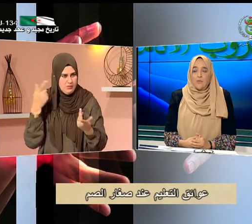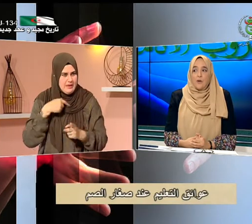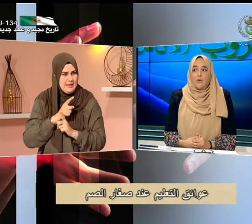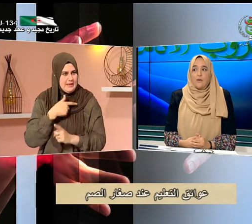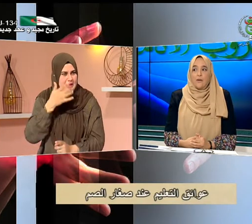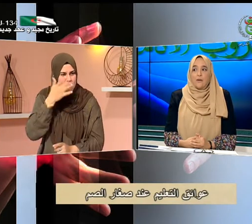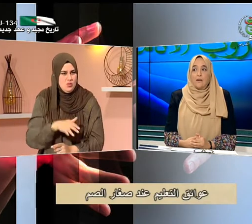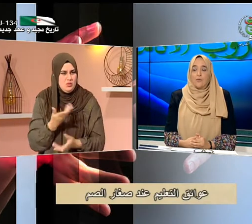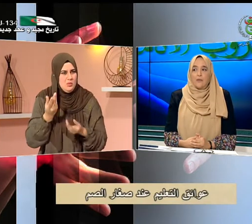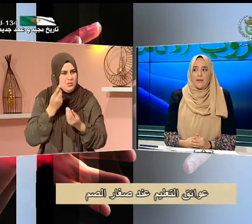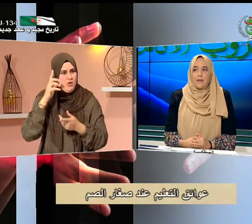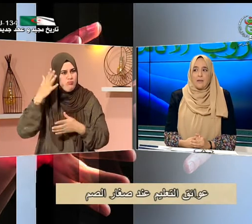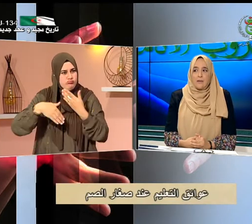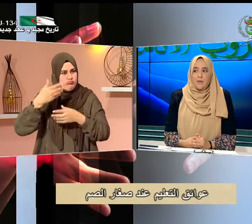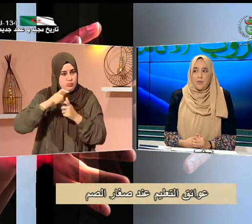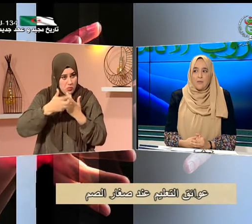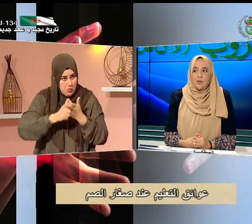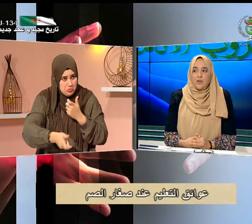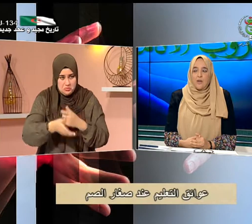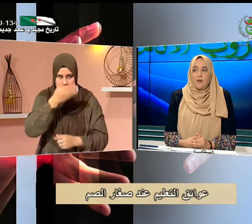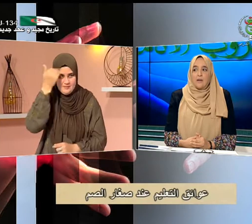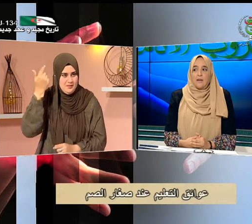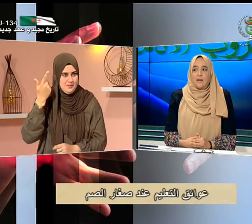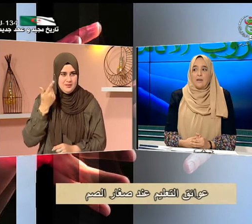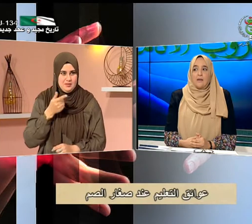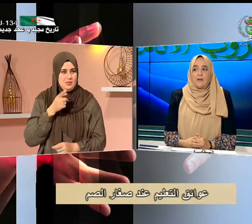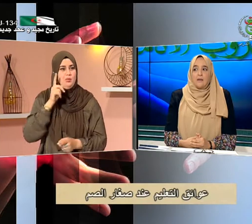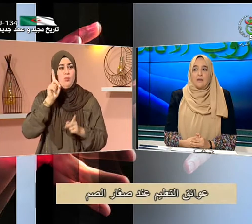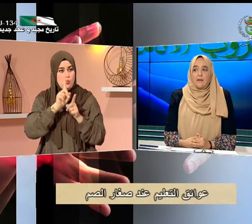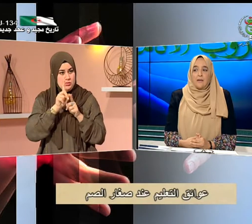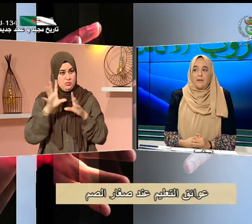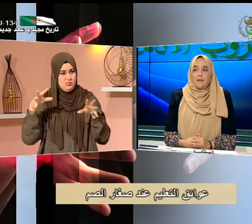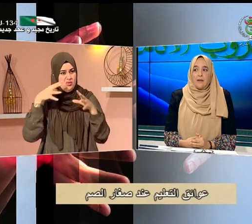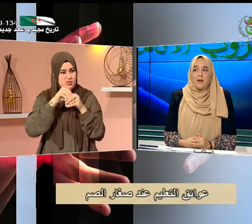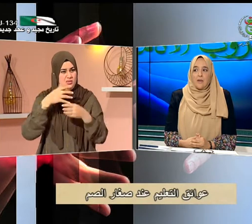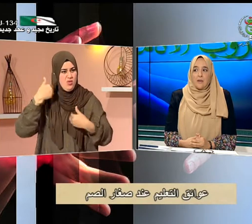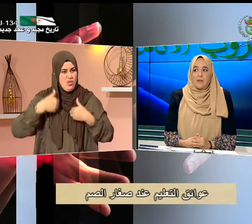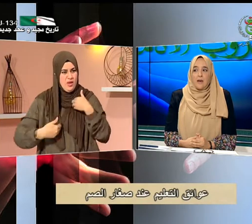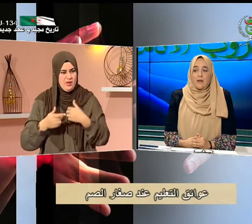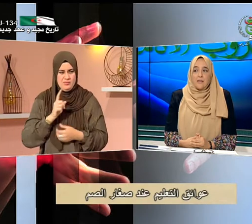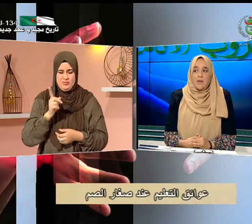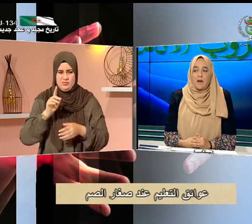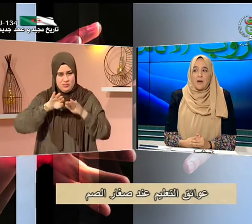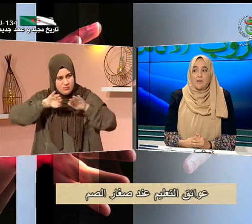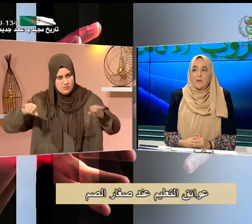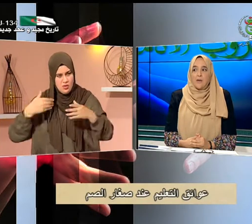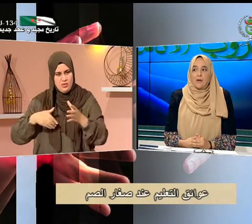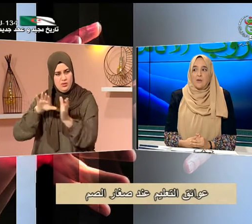هناك العكس هناك عدة أقسام مدمجة لكن تناقص عدد الأقسام الخاصة بالأطفال